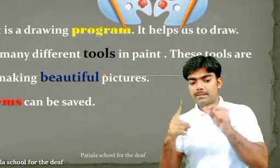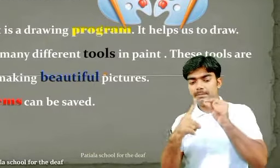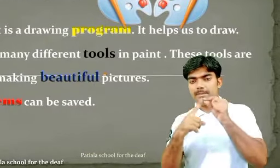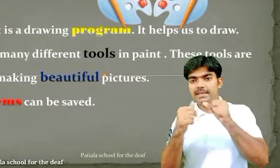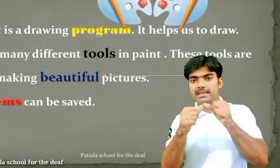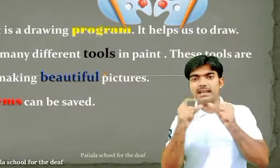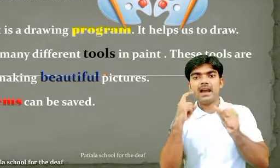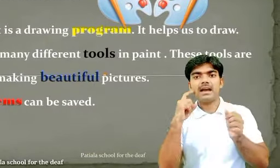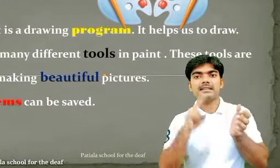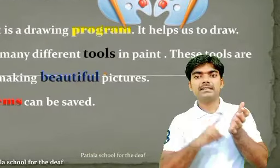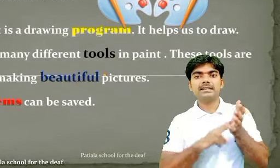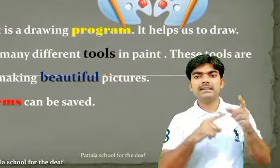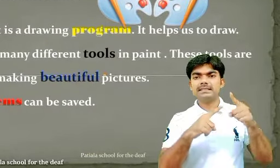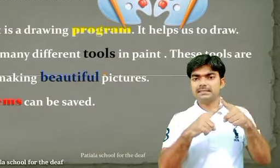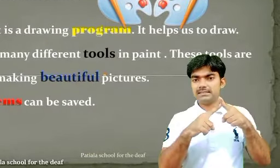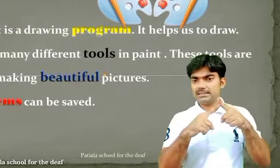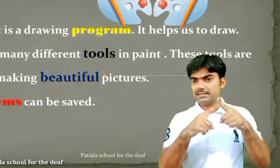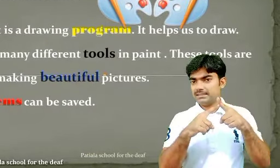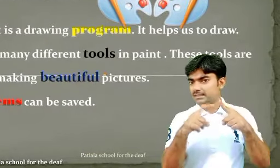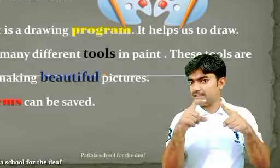Paint is a drawing program